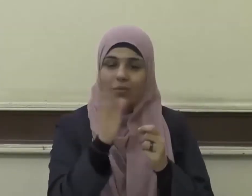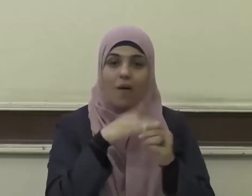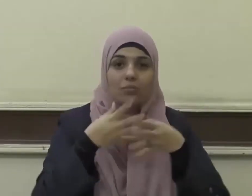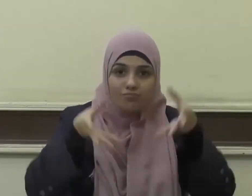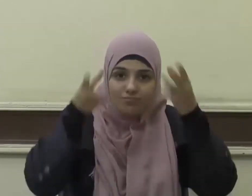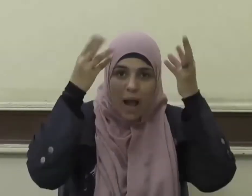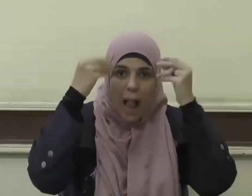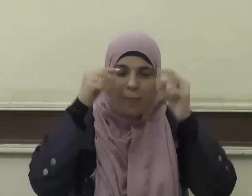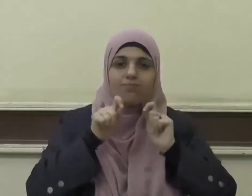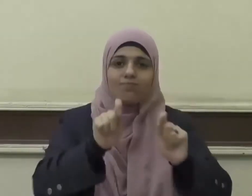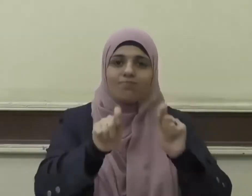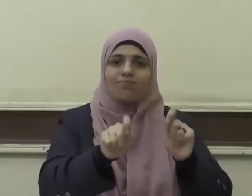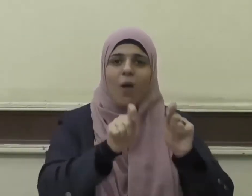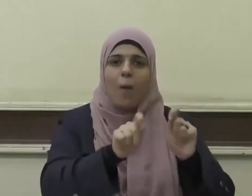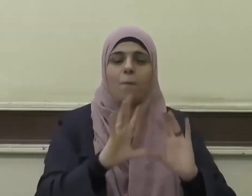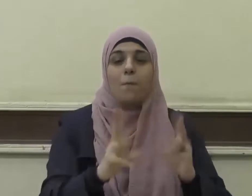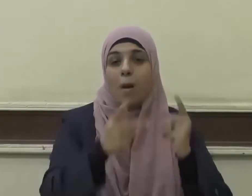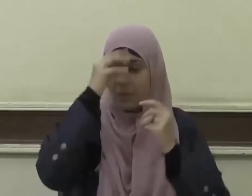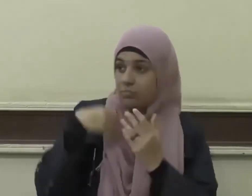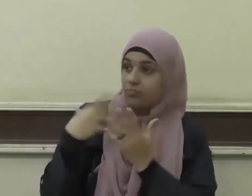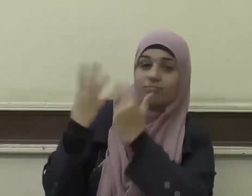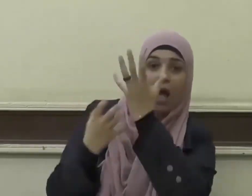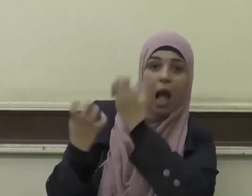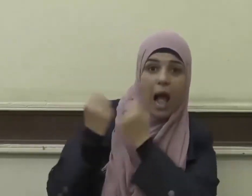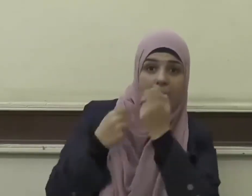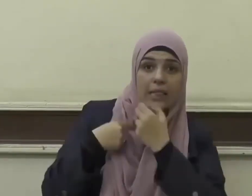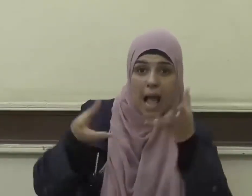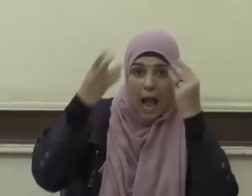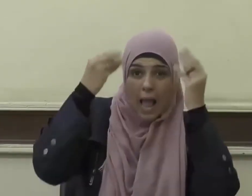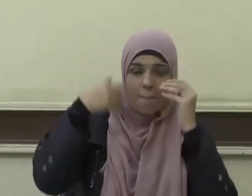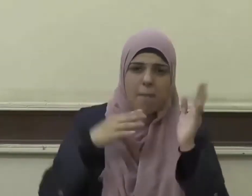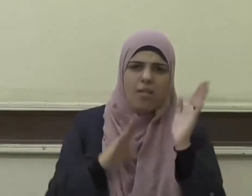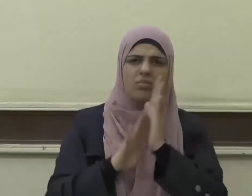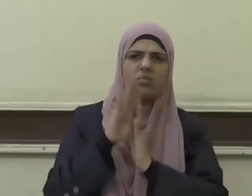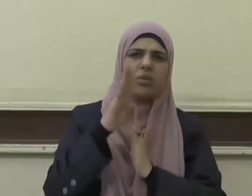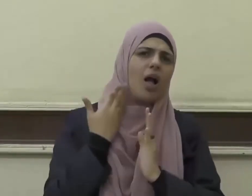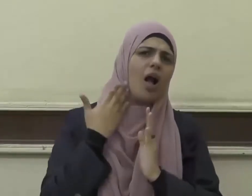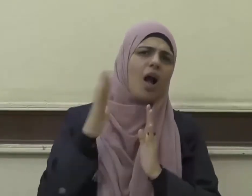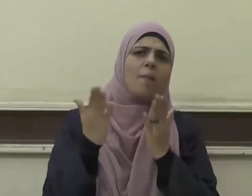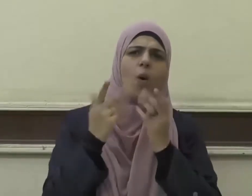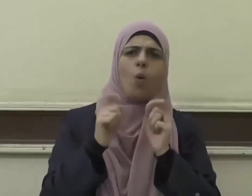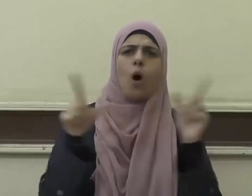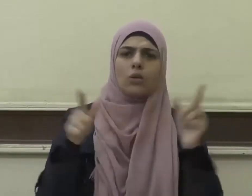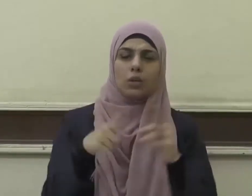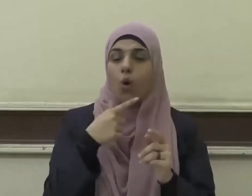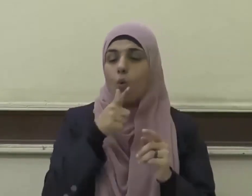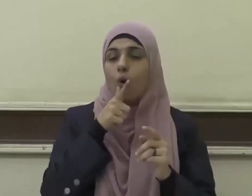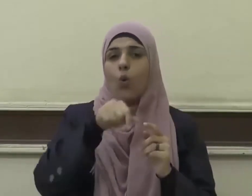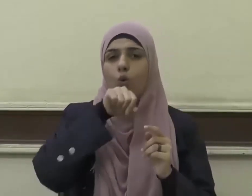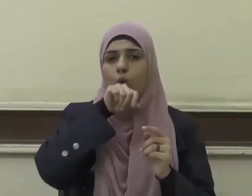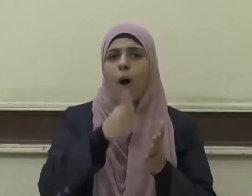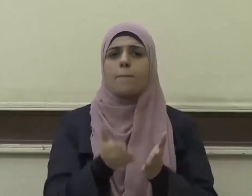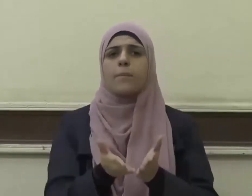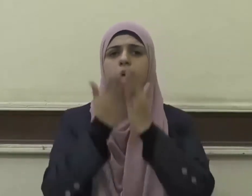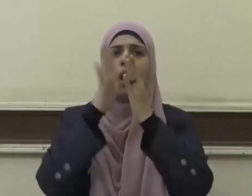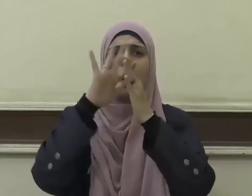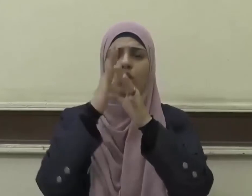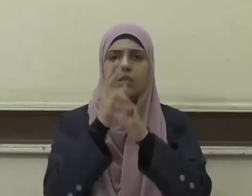فمن أخذه أخذ بحظ وافر ويقول صلى الله عليه وسلم وإن